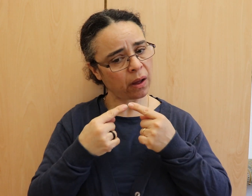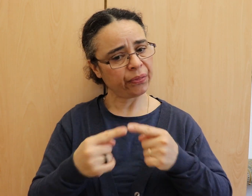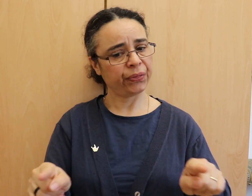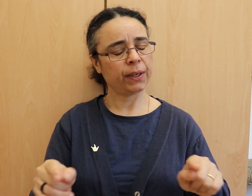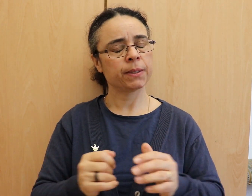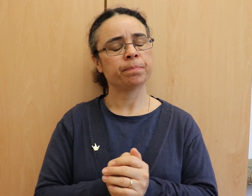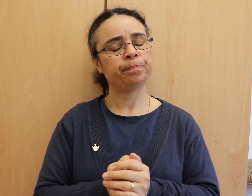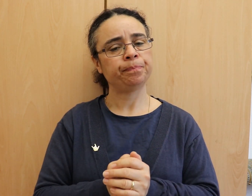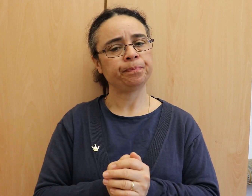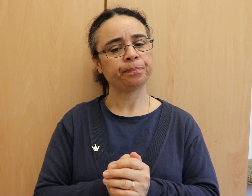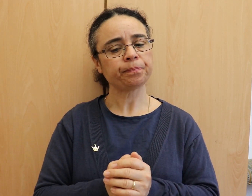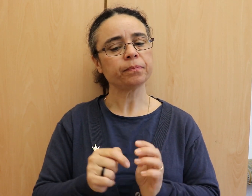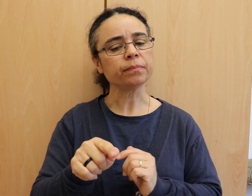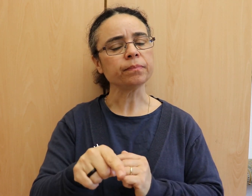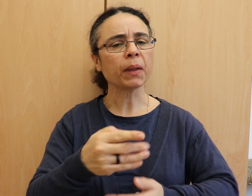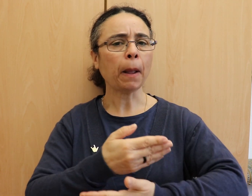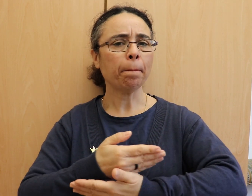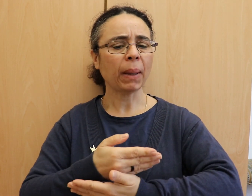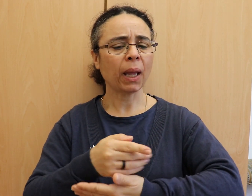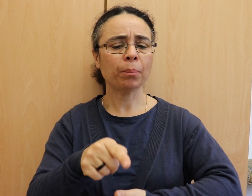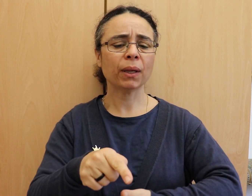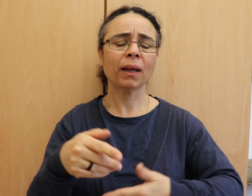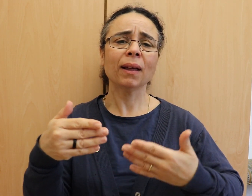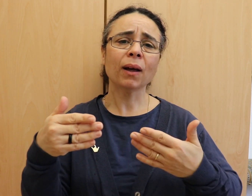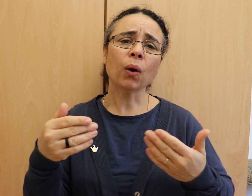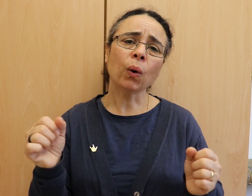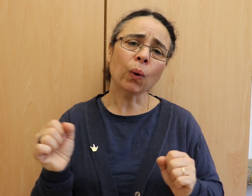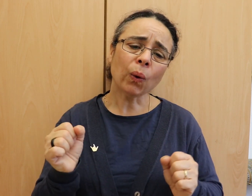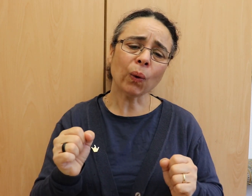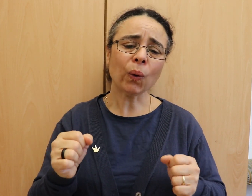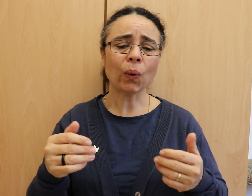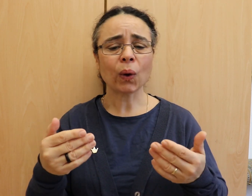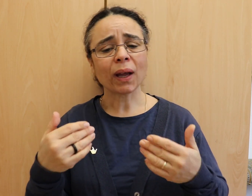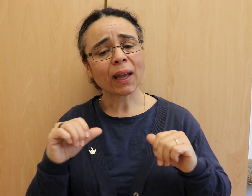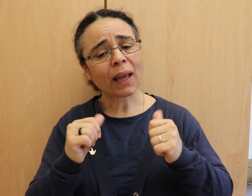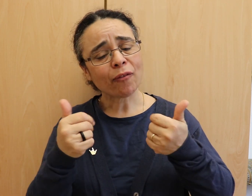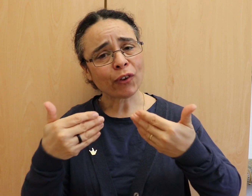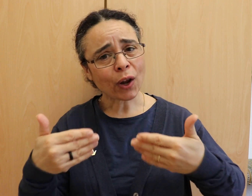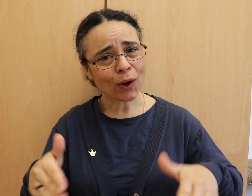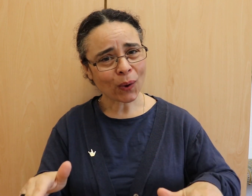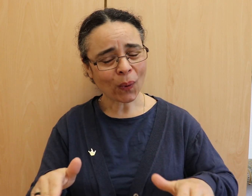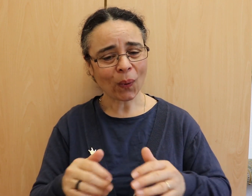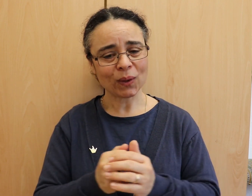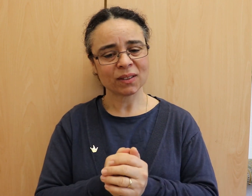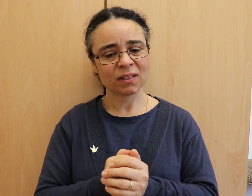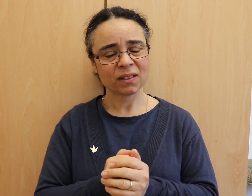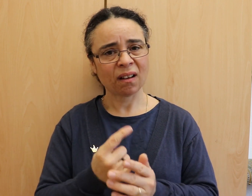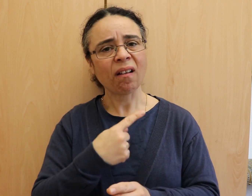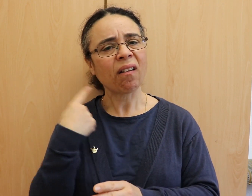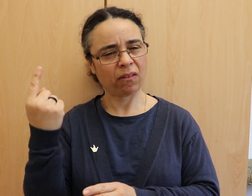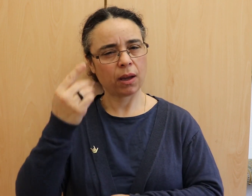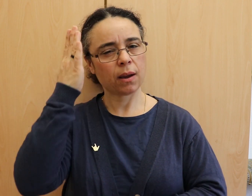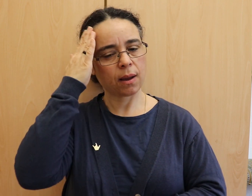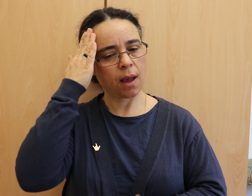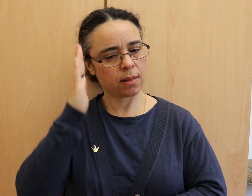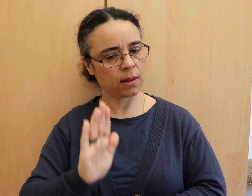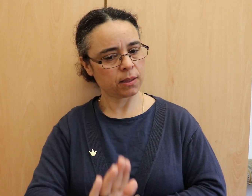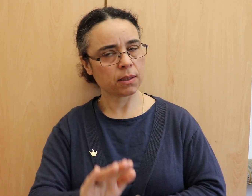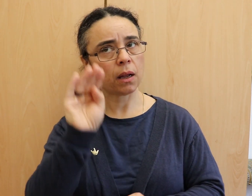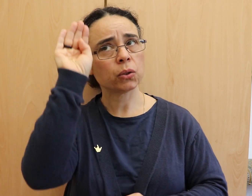spiegelt sich bereits alles wieder, was sich in seinem Leben ereignet wird. Nicht nur als Kind